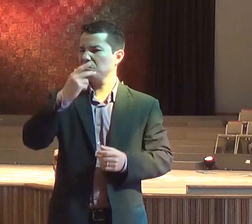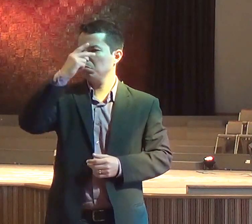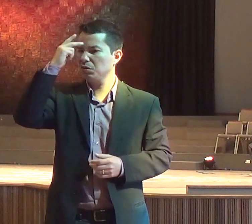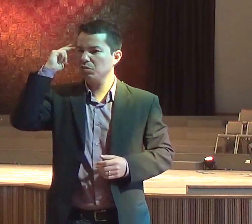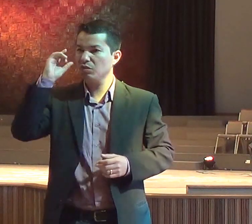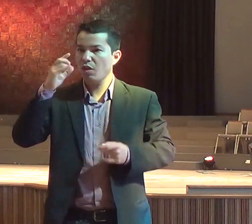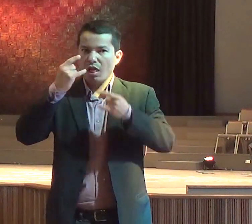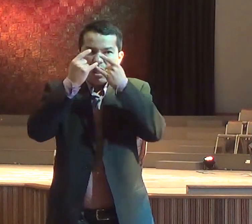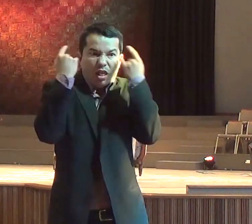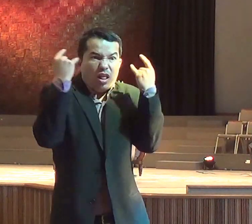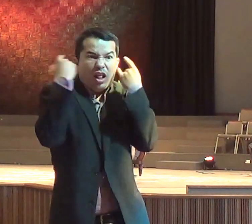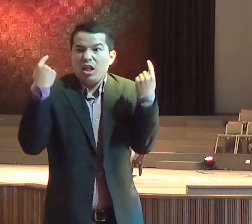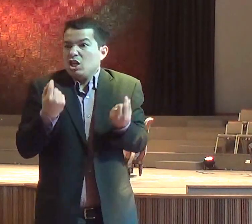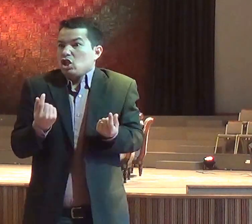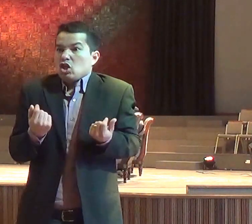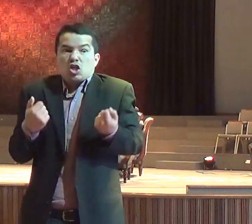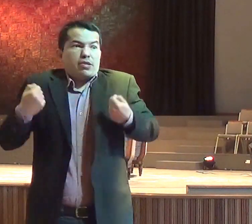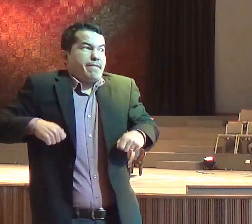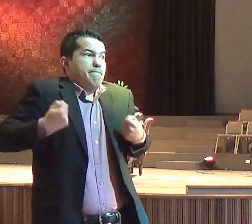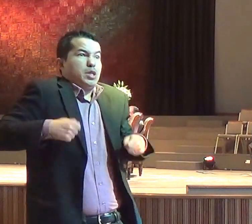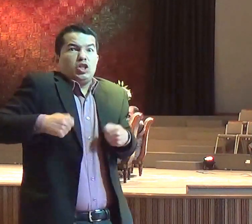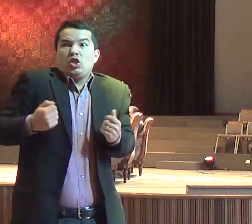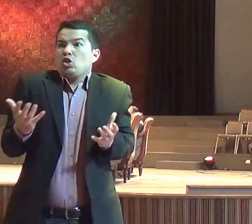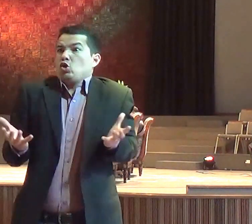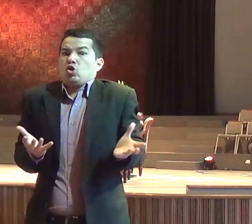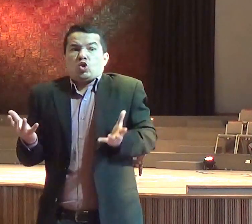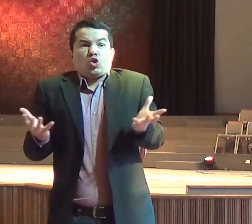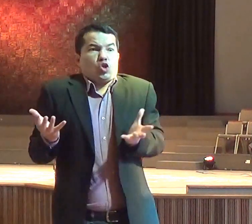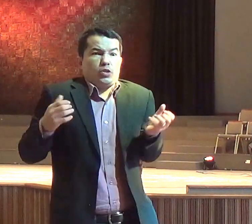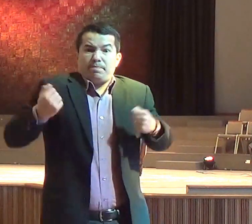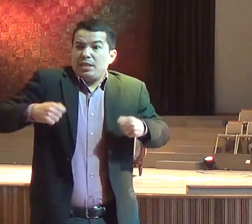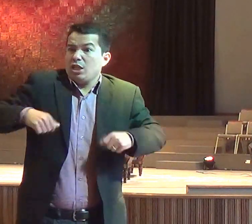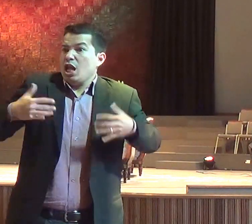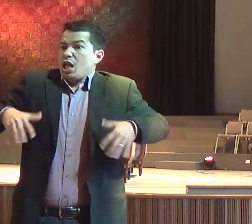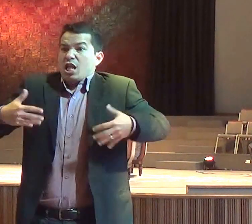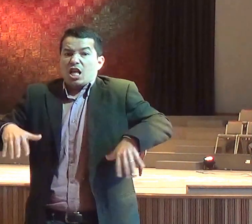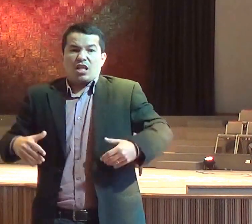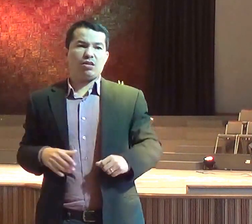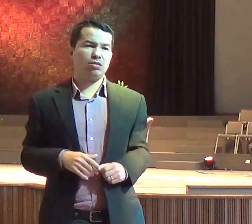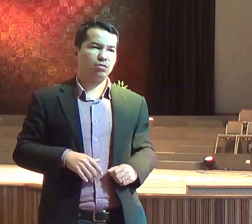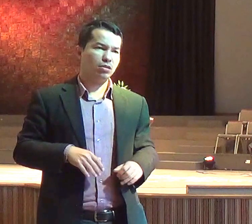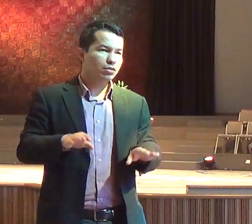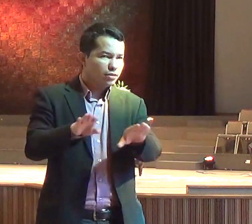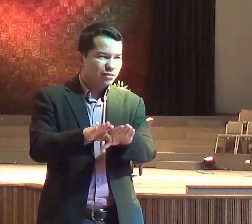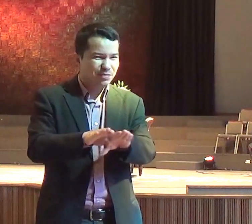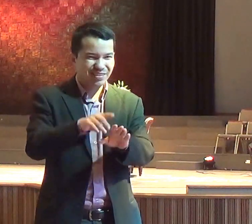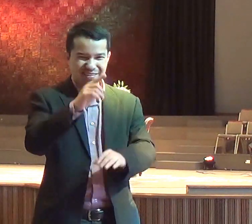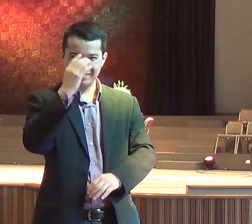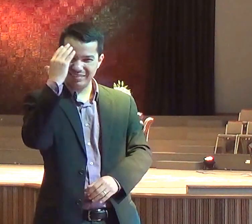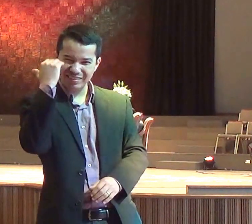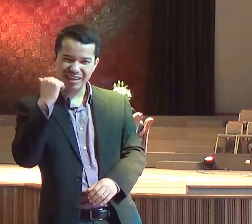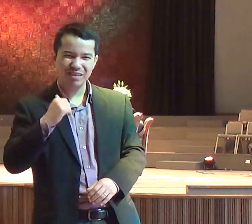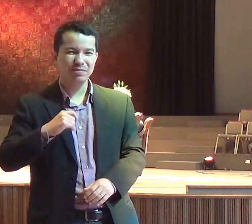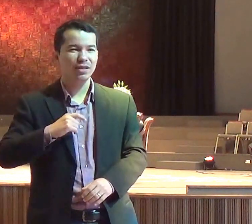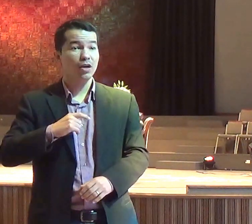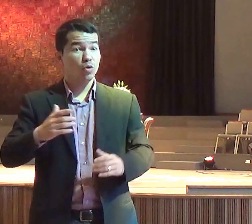e da prosperidade. Eles representam, Azera era a deusa da fertilidade, representa o